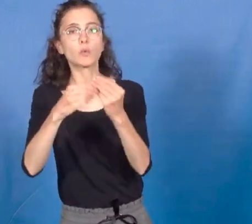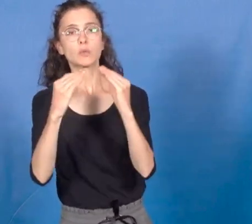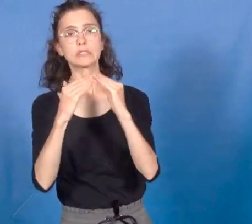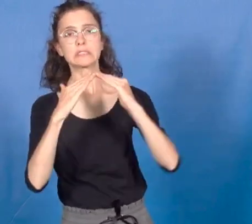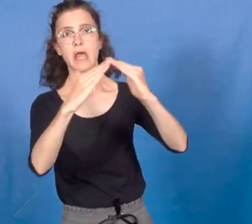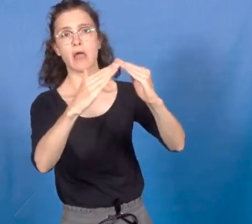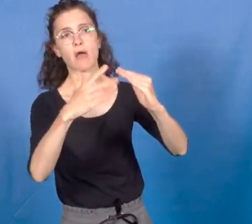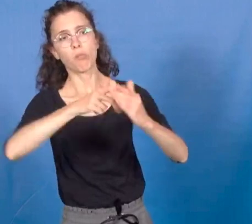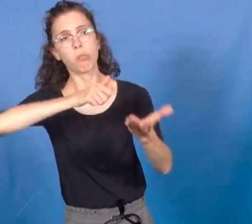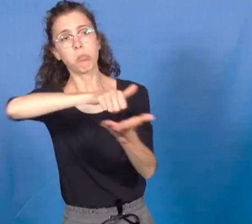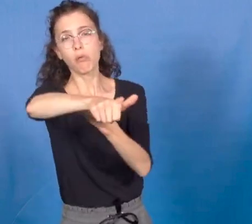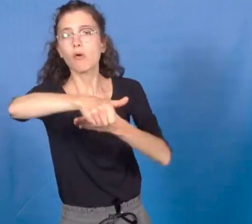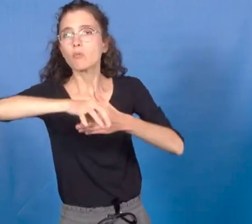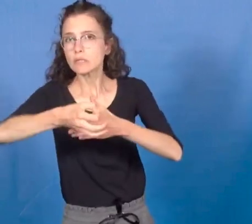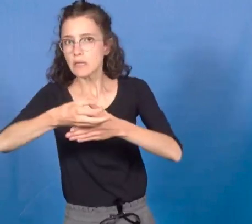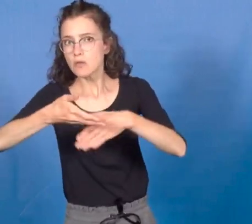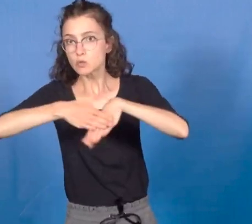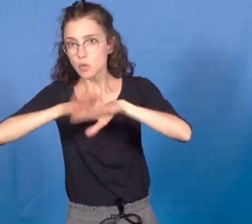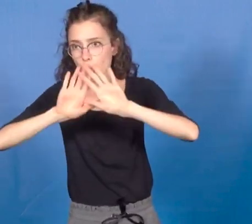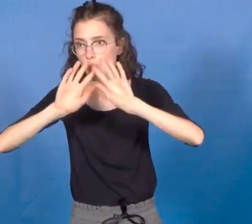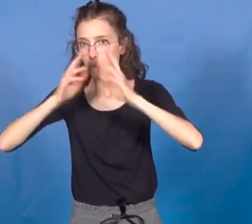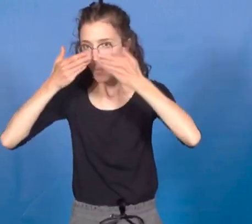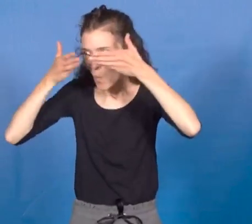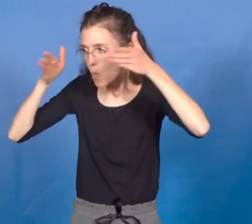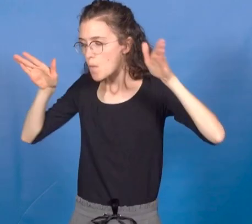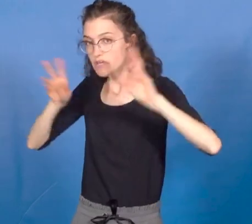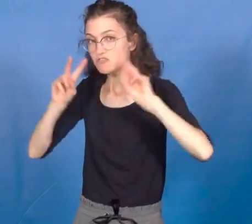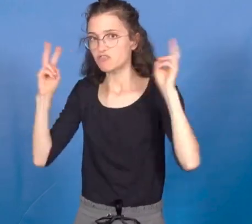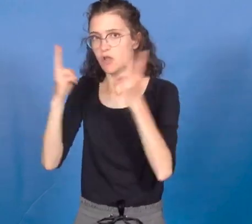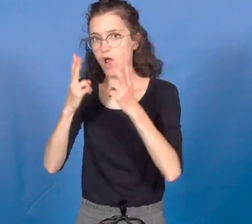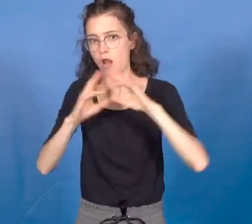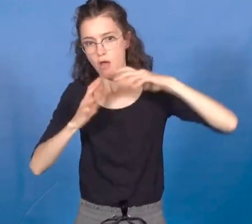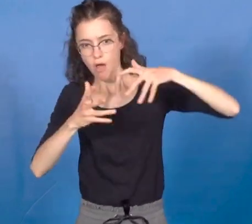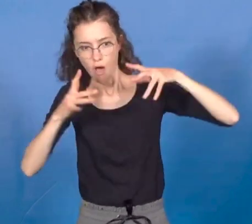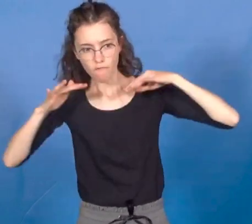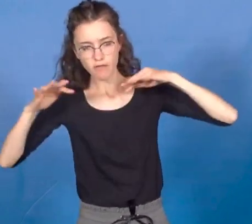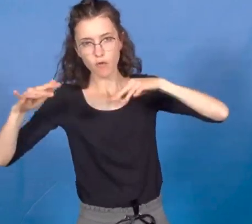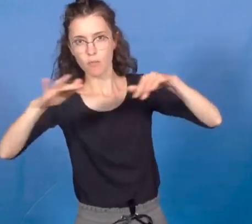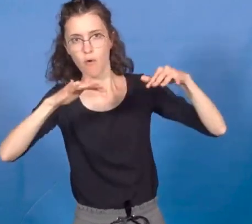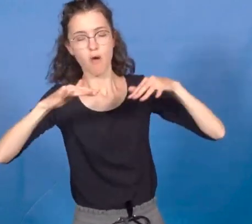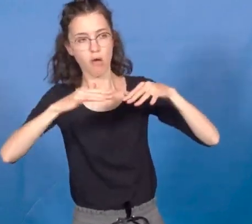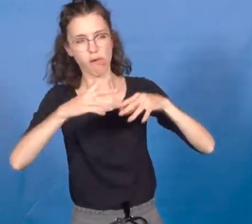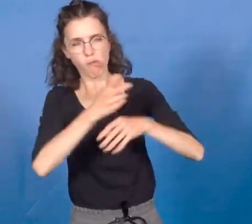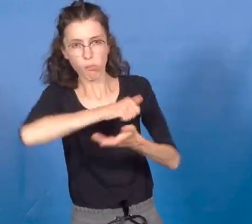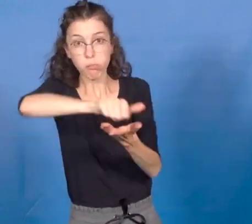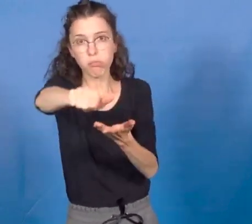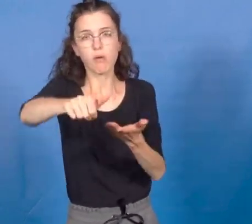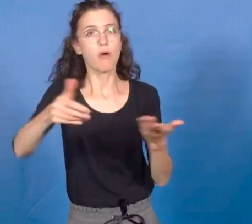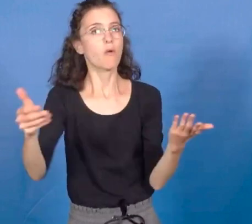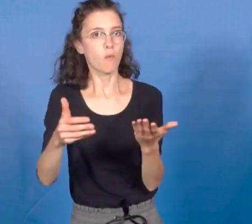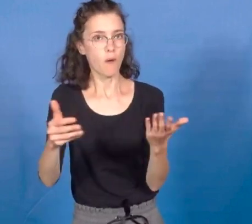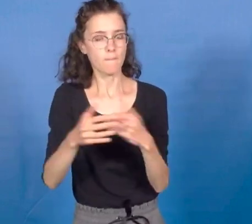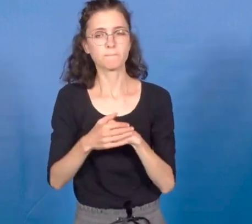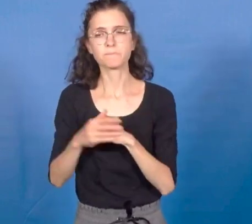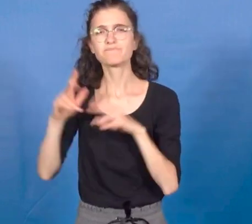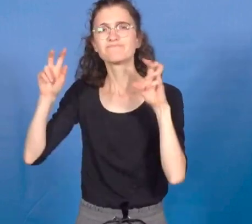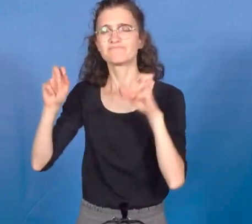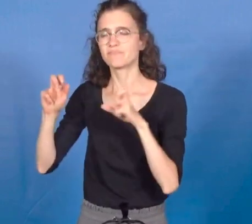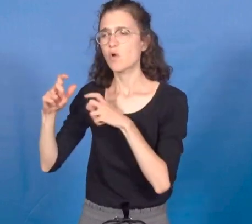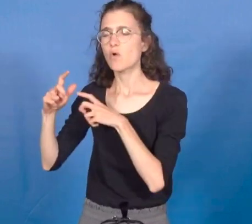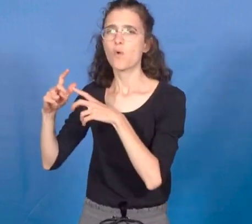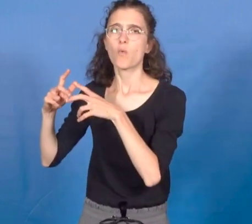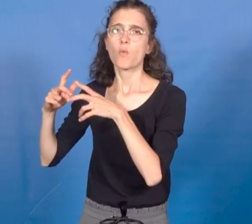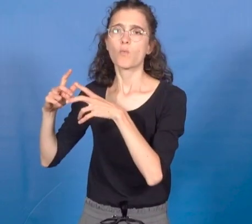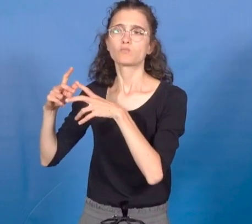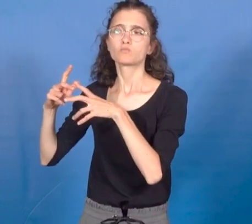parle des dégradations globales à l'environnement. L'opération fin de carrière 44 avait pour but de mettre en